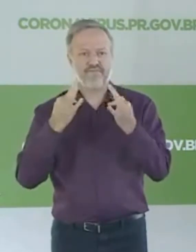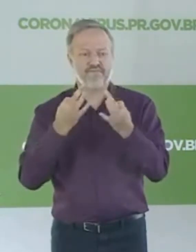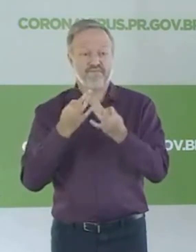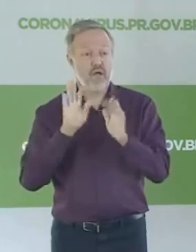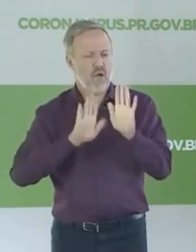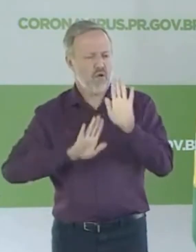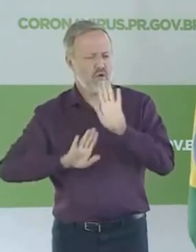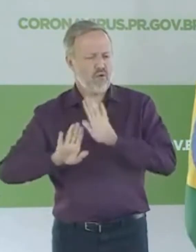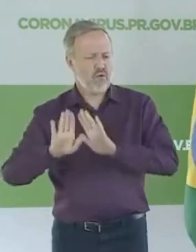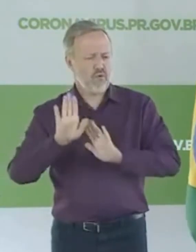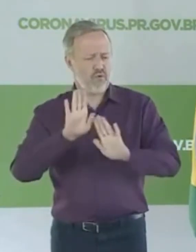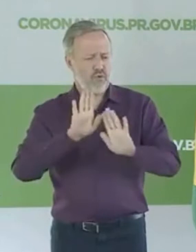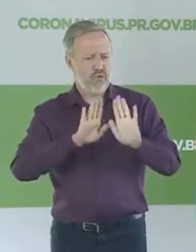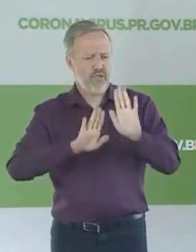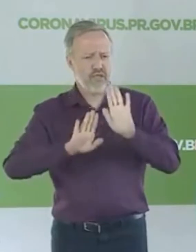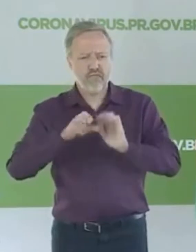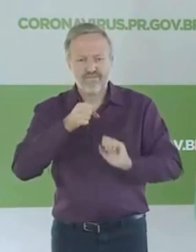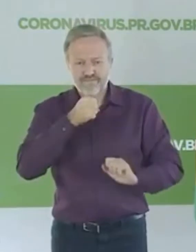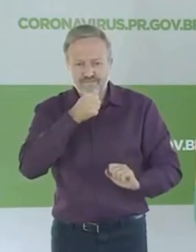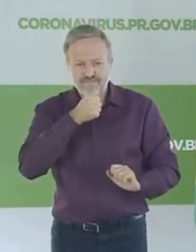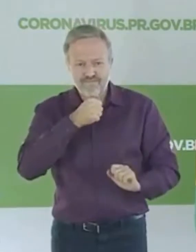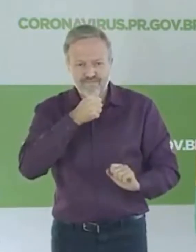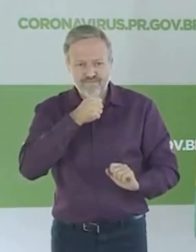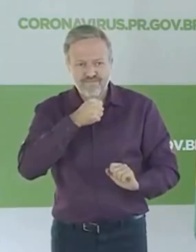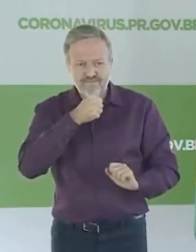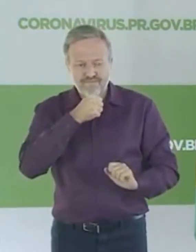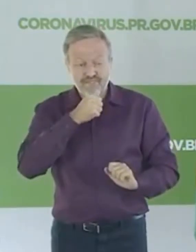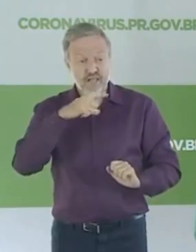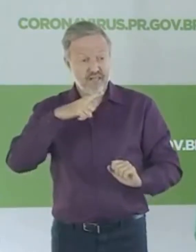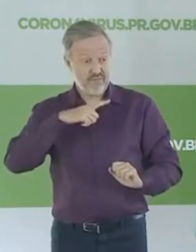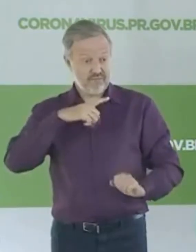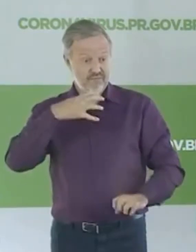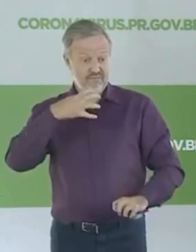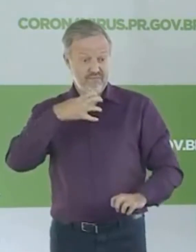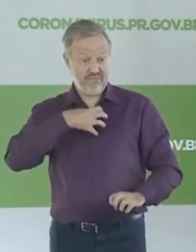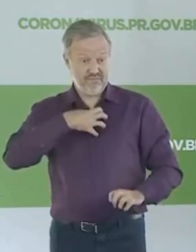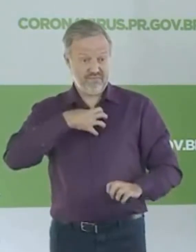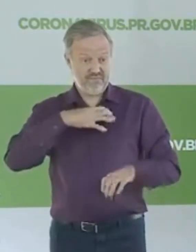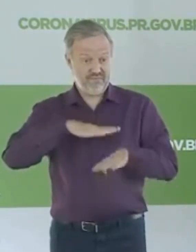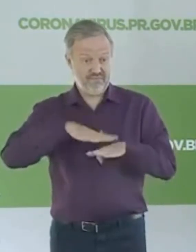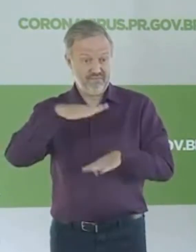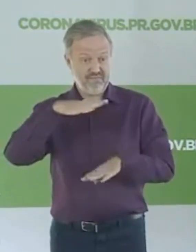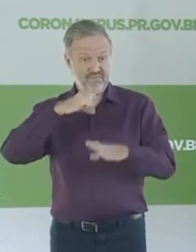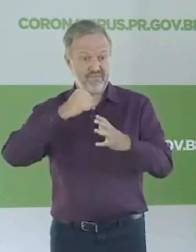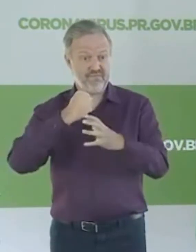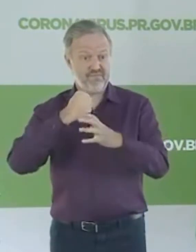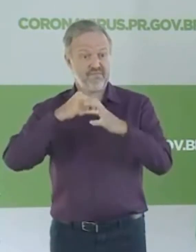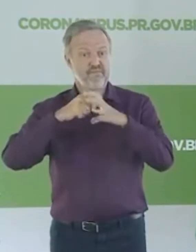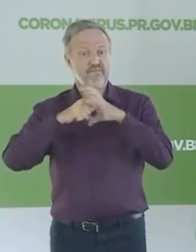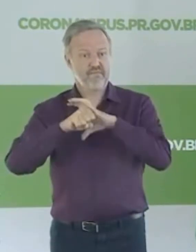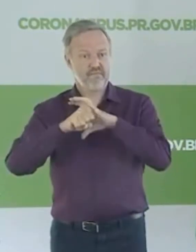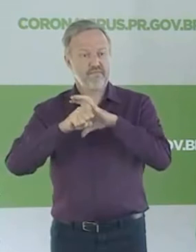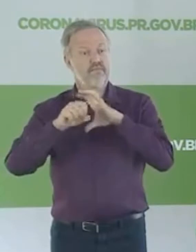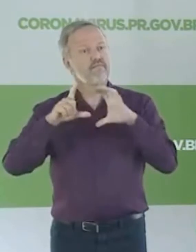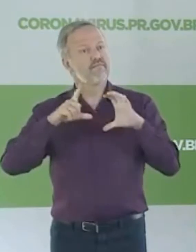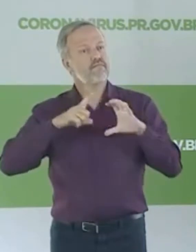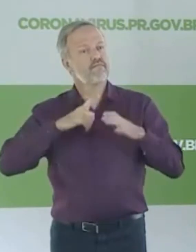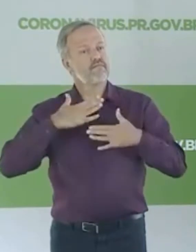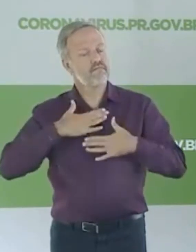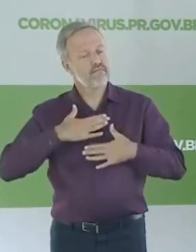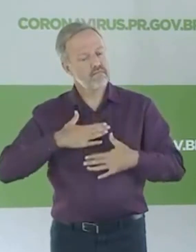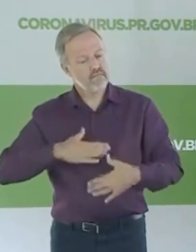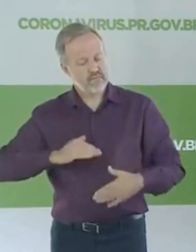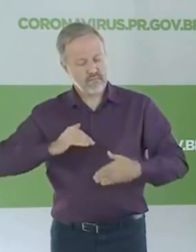idosos. Esse é o nosso foco principal, que são eles que podem sentir mais o coronavírus. E, acima de tudo, ter a tranquilidade de